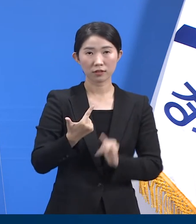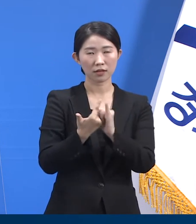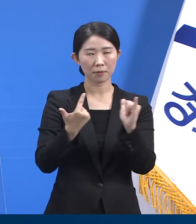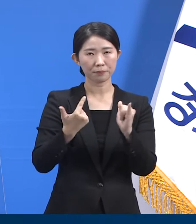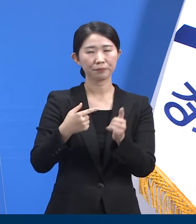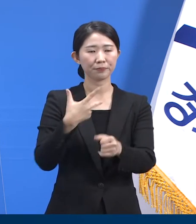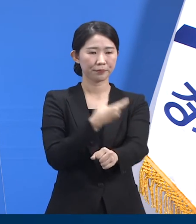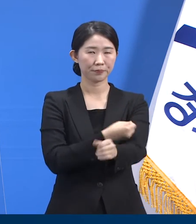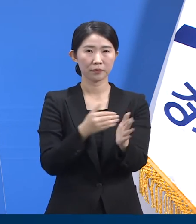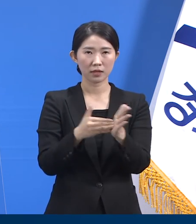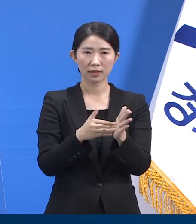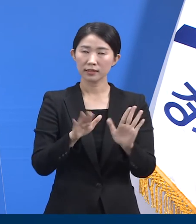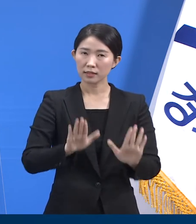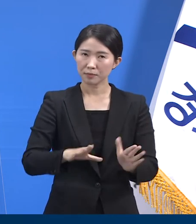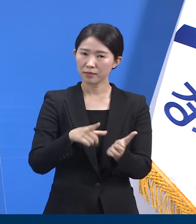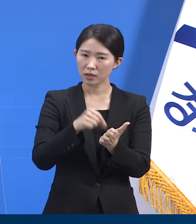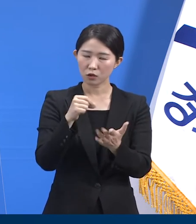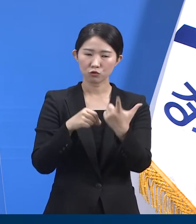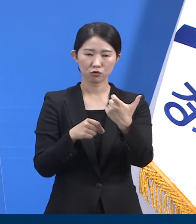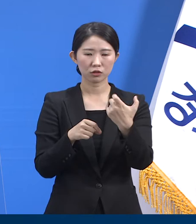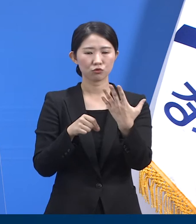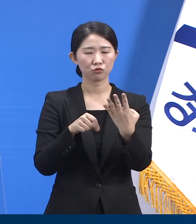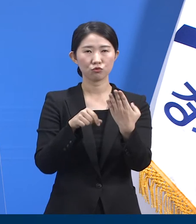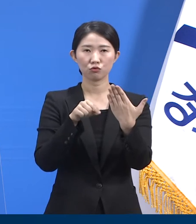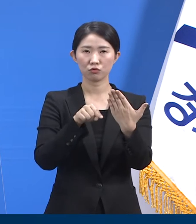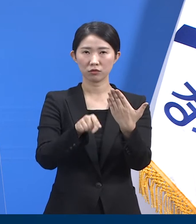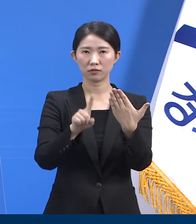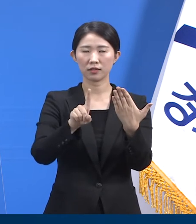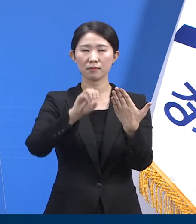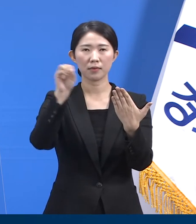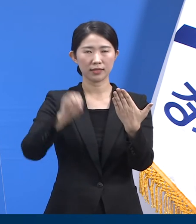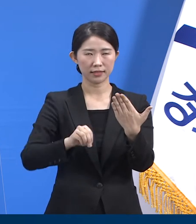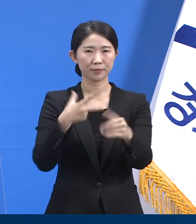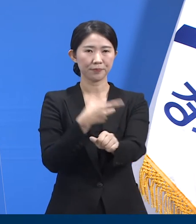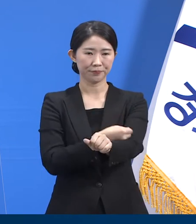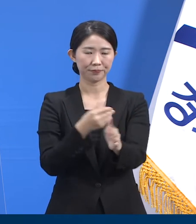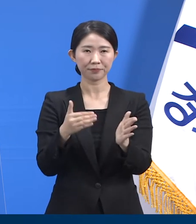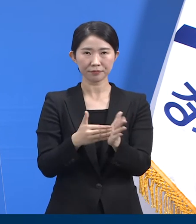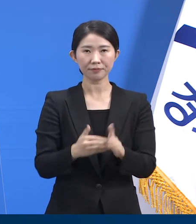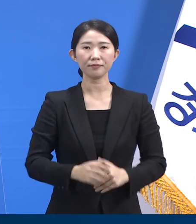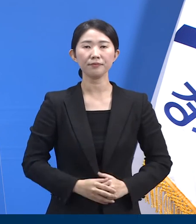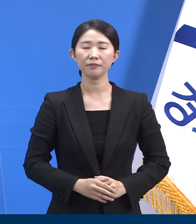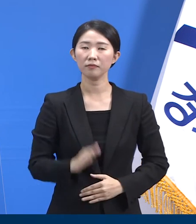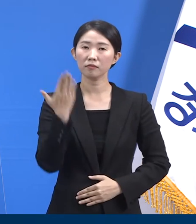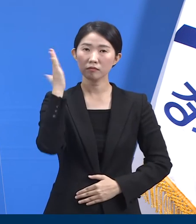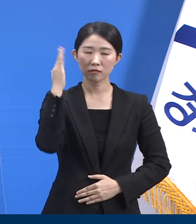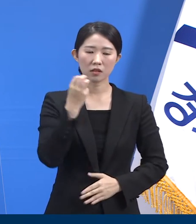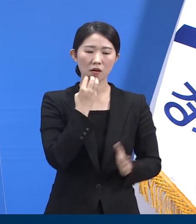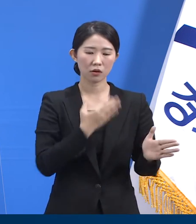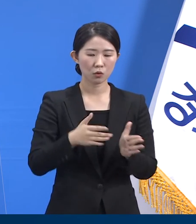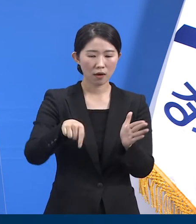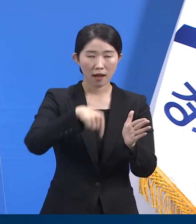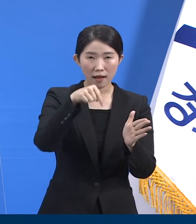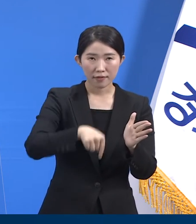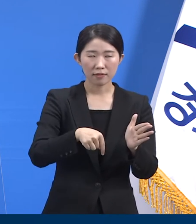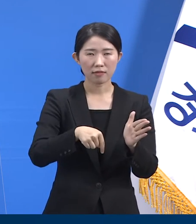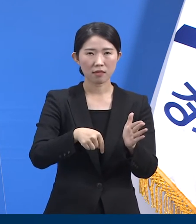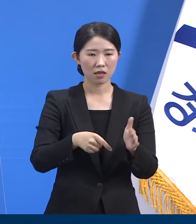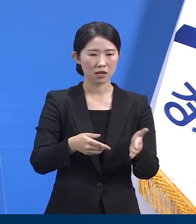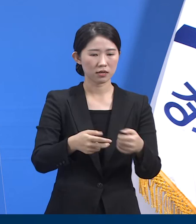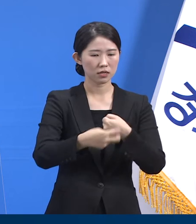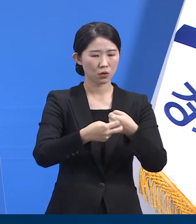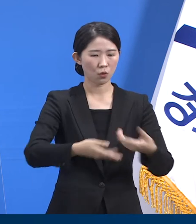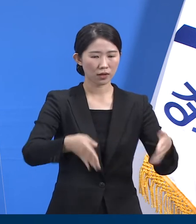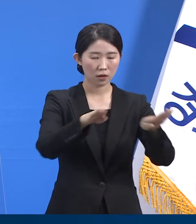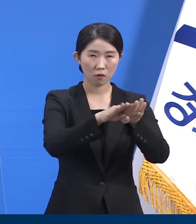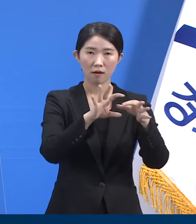동의자 대비 접종률은 69.1%입니다. 최근 도내 의료기관 관련 감염 사례에